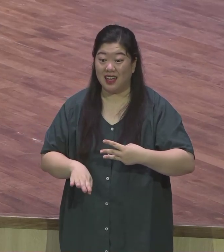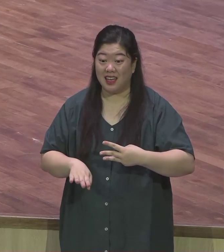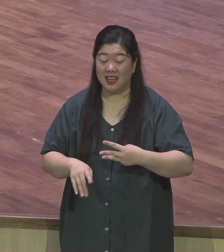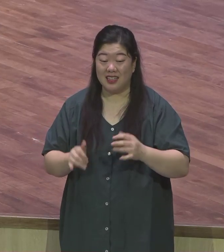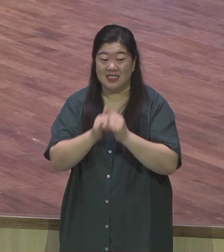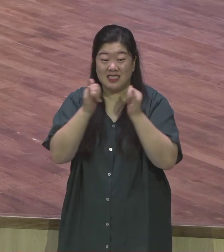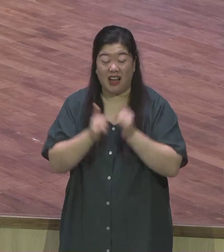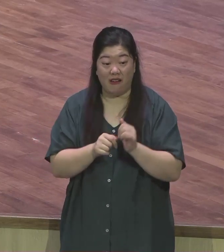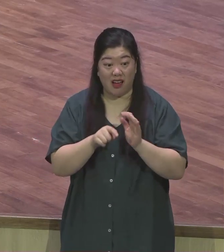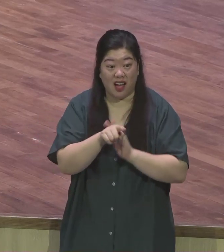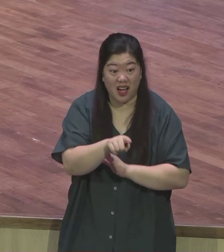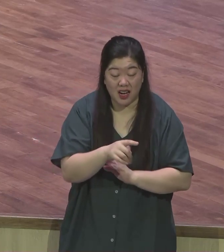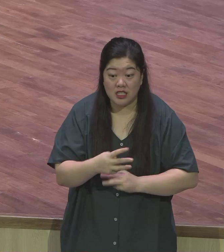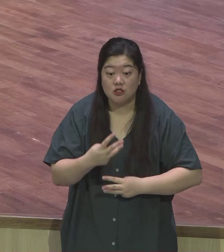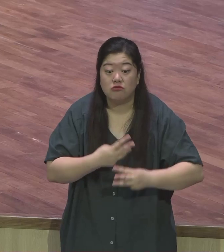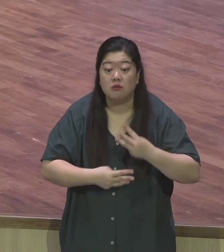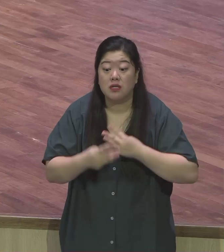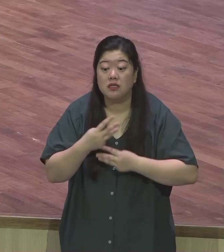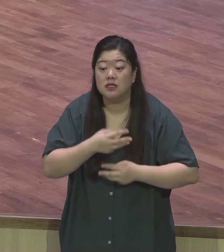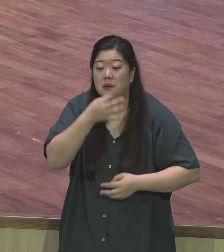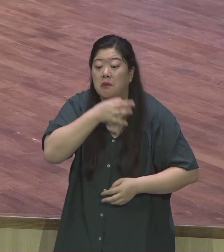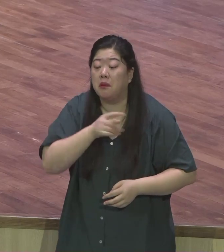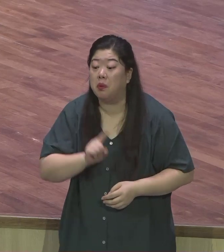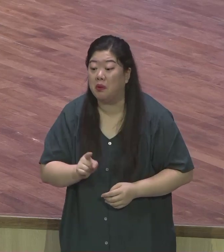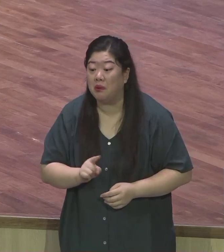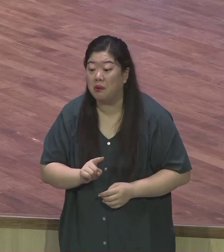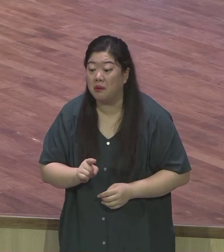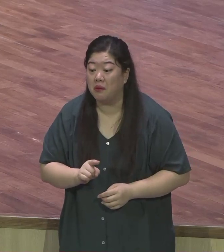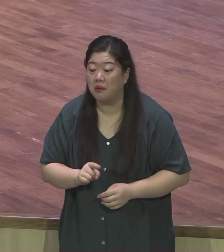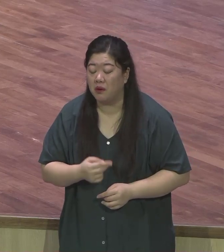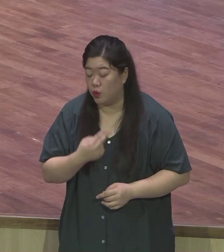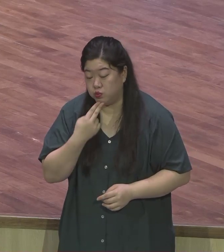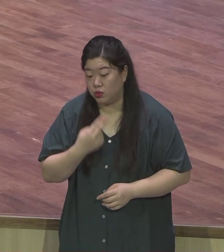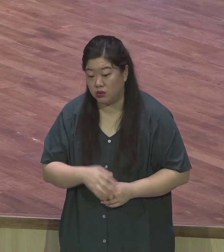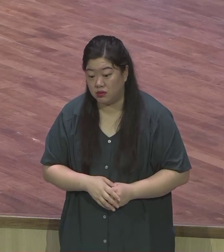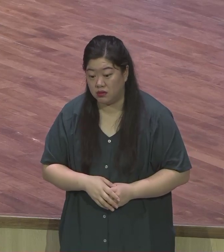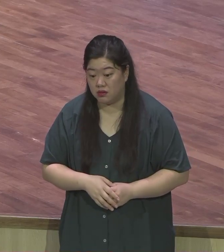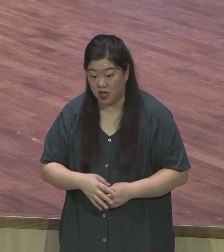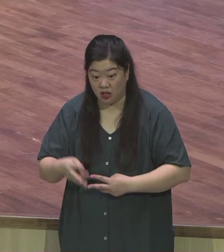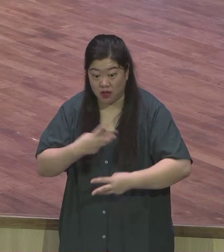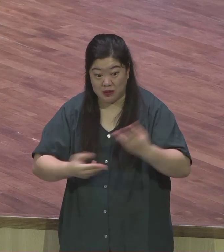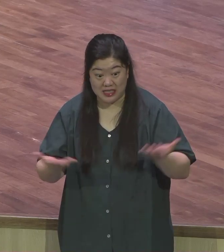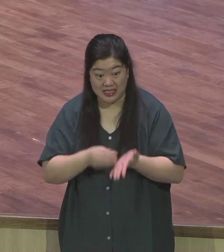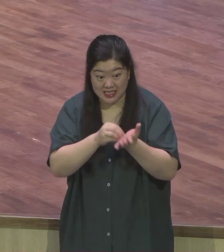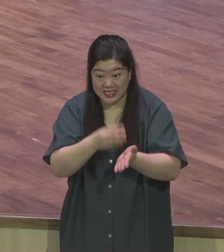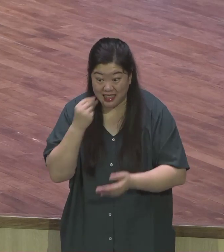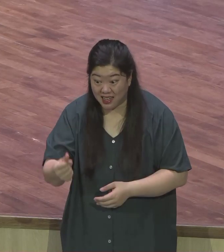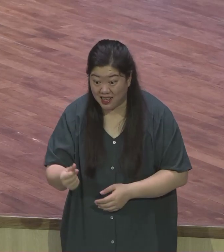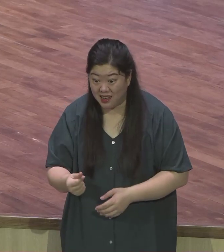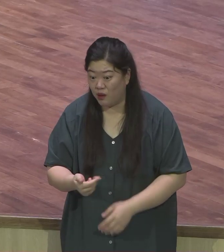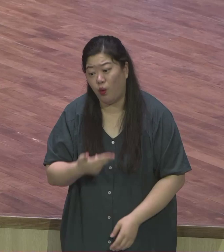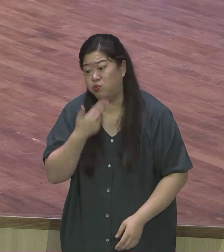굉장히 많은 괴리감이 있죠 현실과 이상 앞에 언약 붙잡고 갔지만 거기서 많이 괴리감을 느낍니다